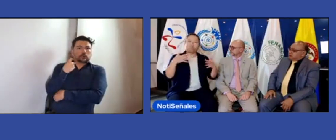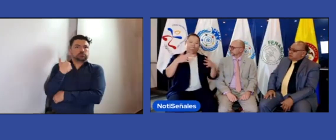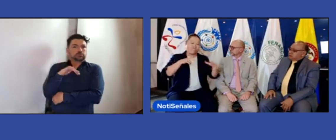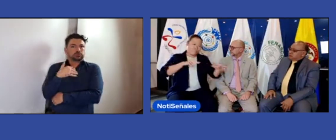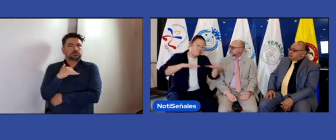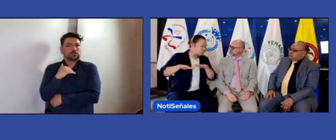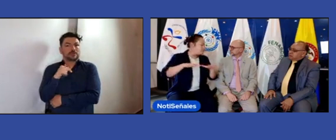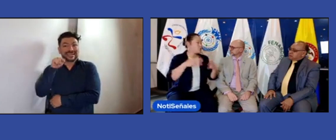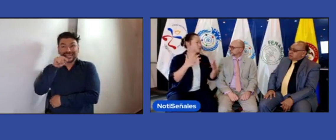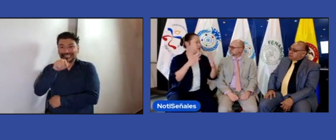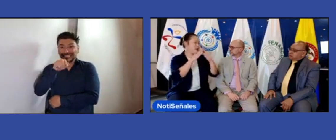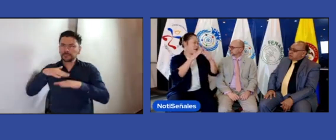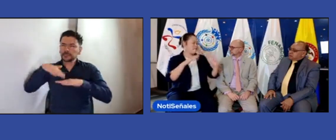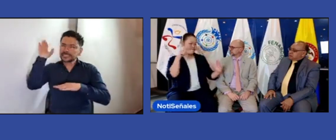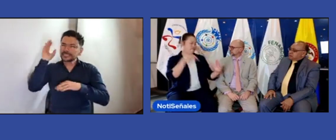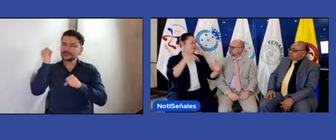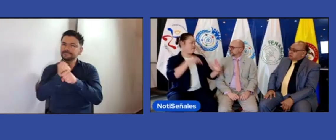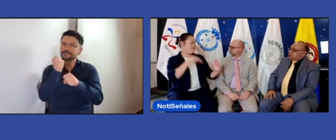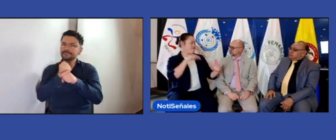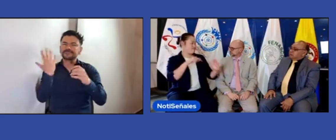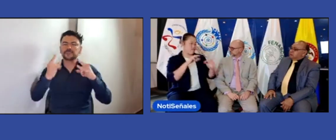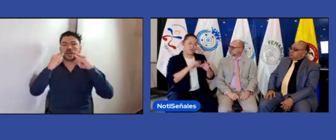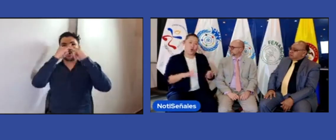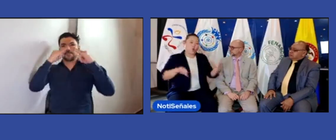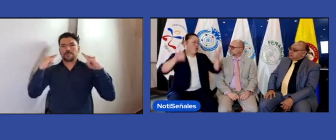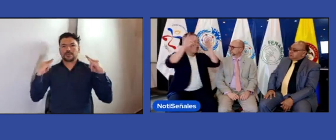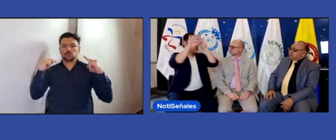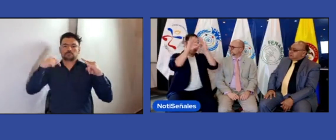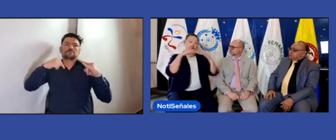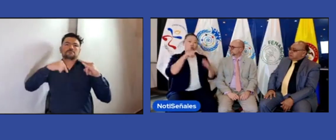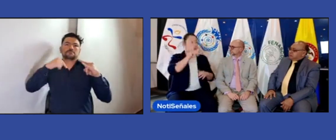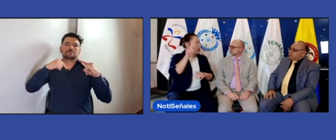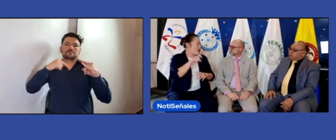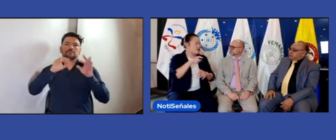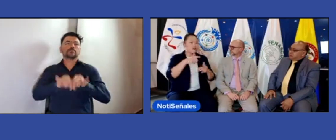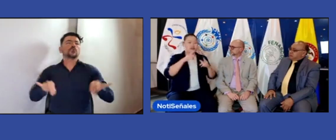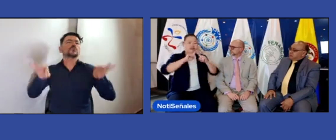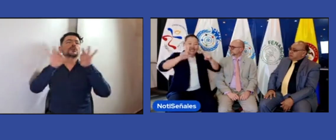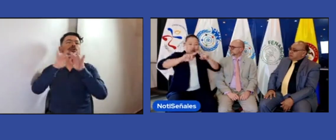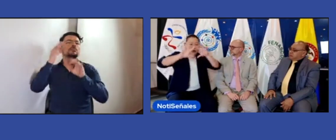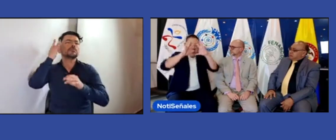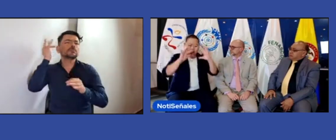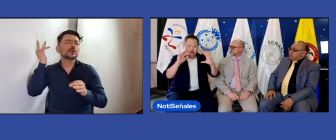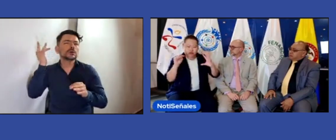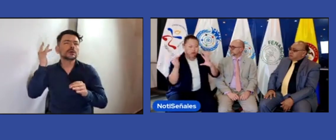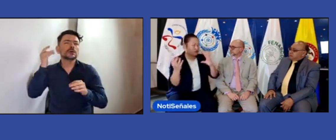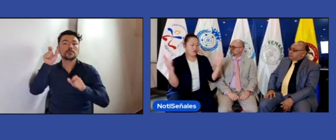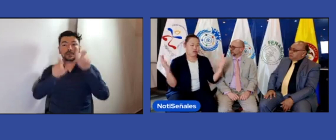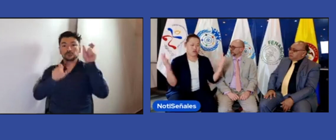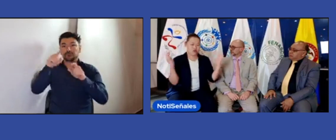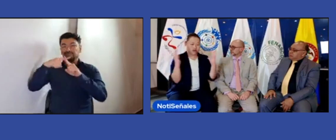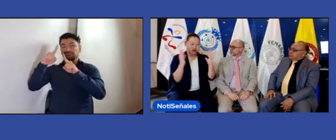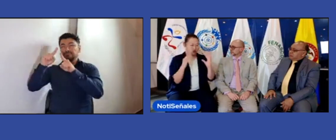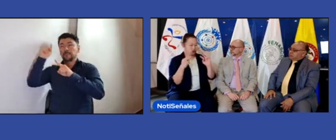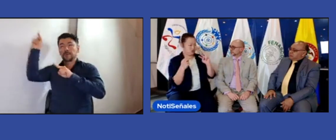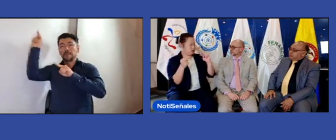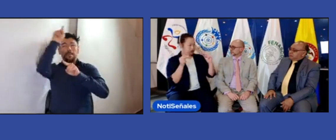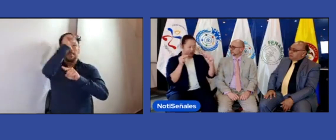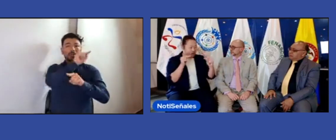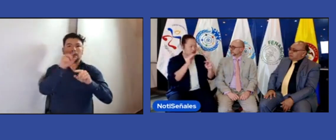la verdad es que ese trabajo empieza también desde casa, porque nosotros empezamos a buscar